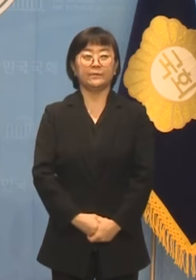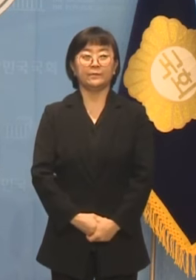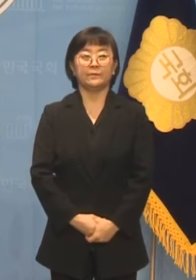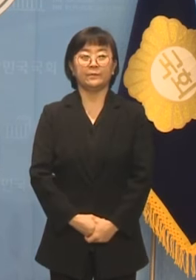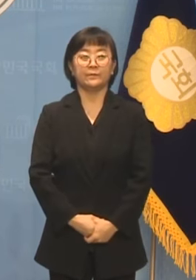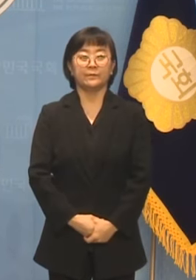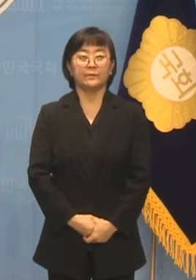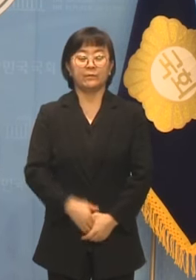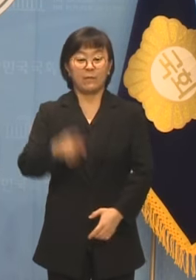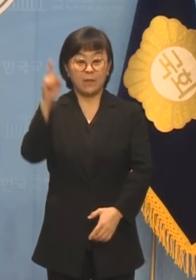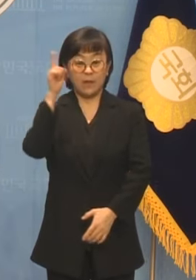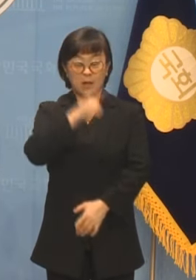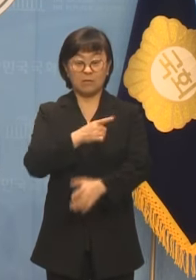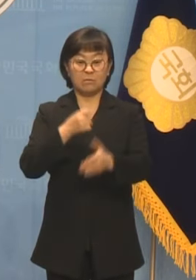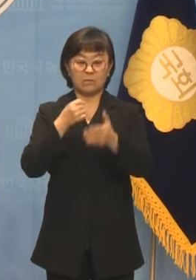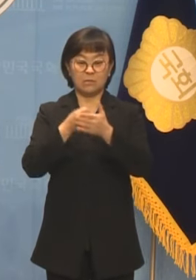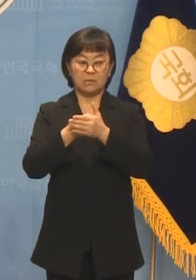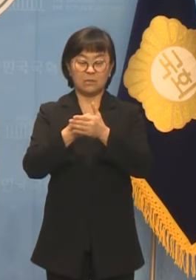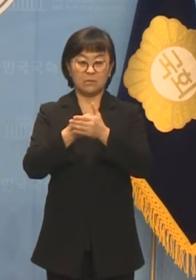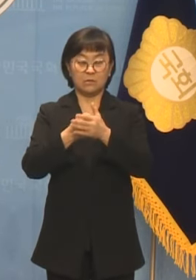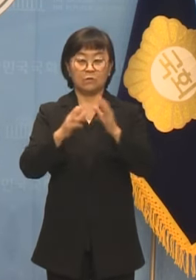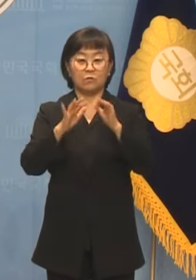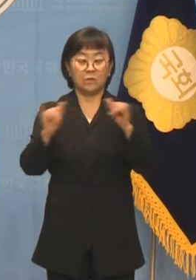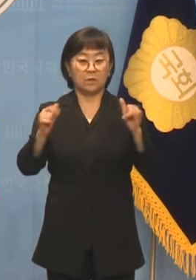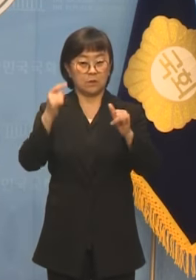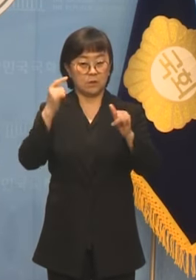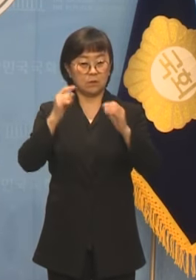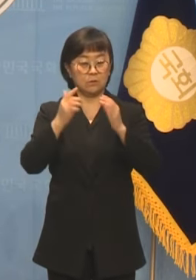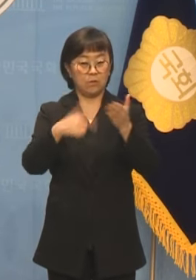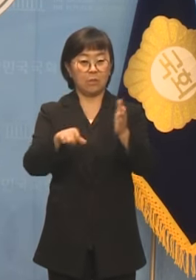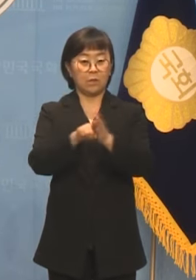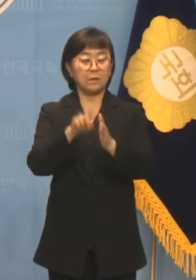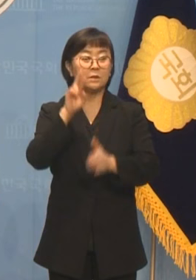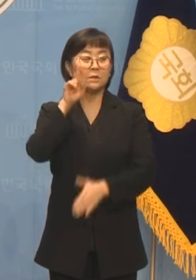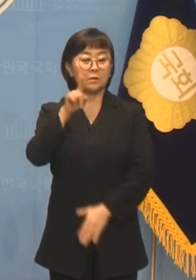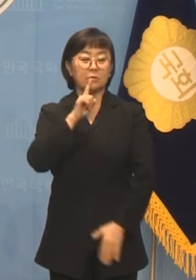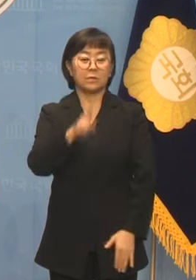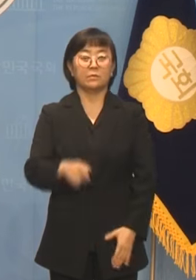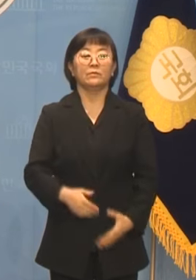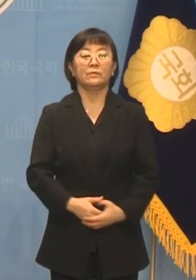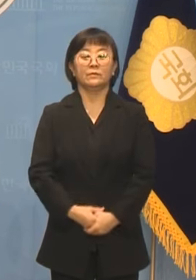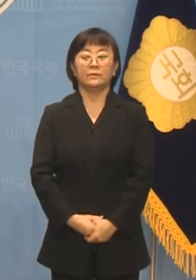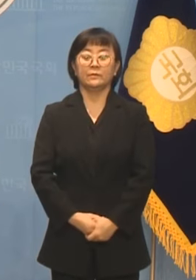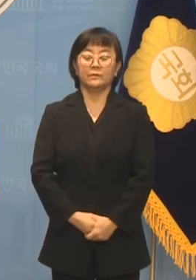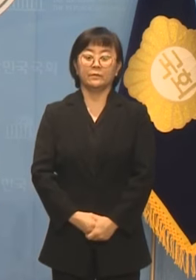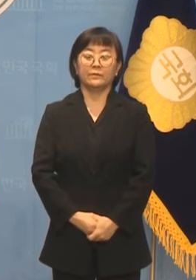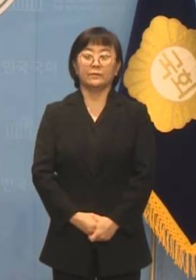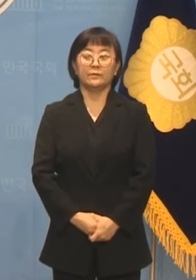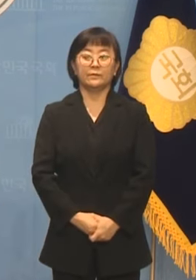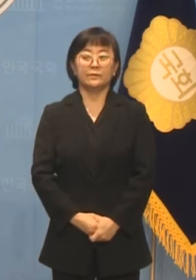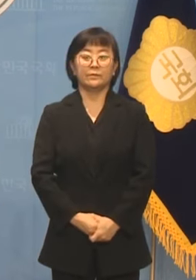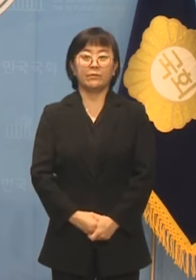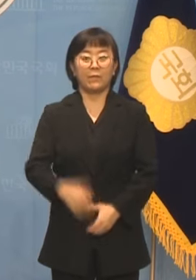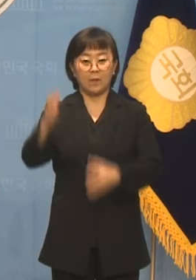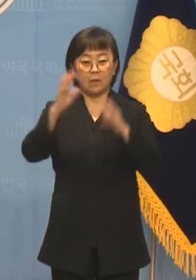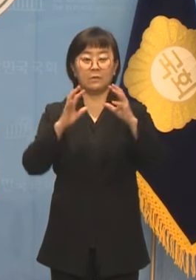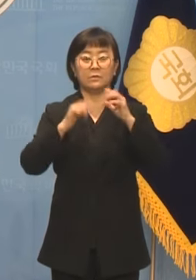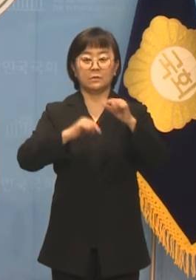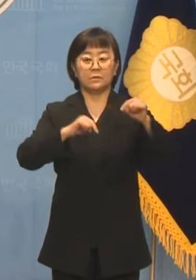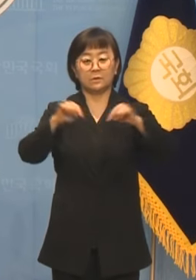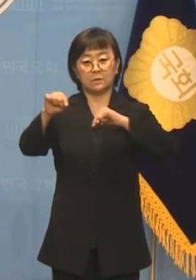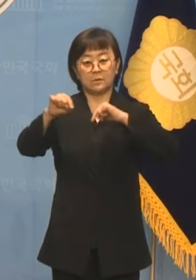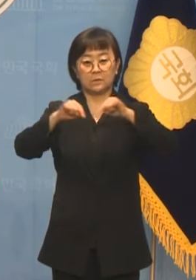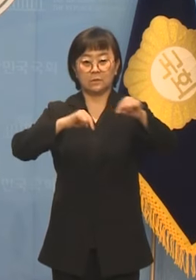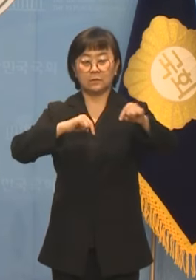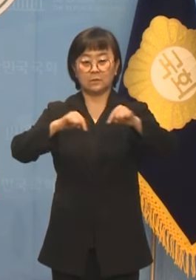상대를 악으로 규정하고 선민의식에 빠져 국민이 틀렸다고까지 합니다 대한민국 정치가